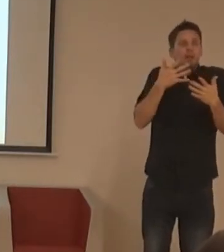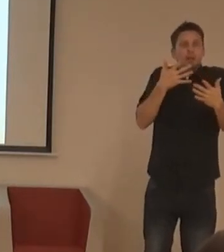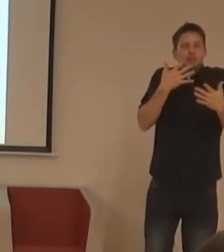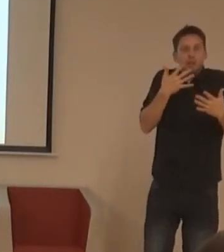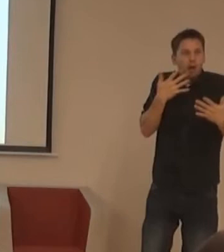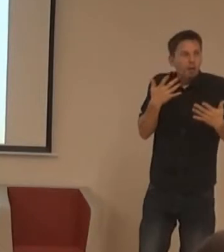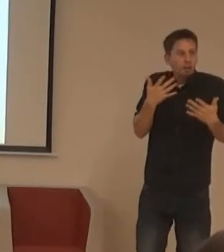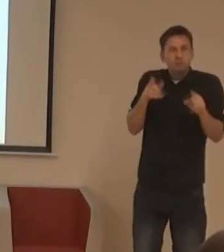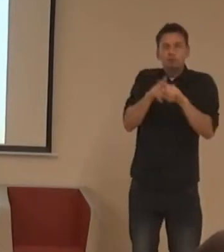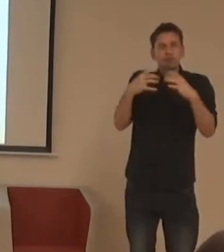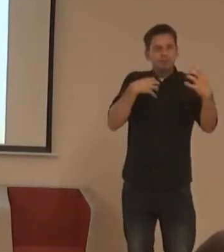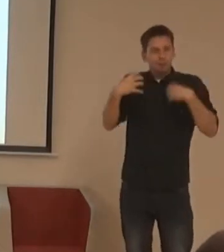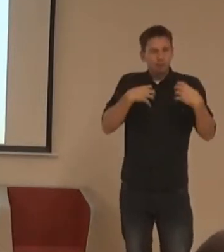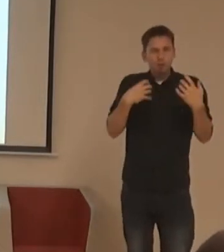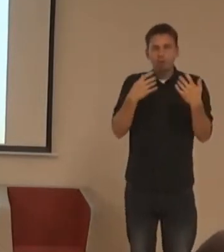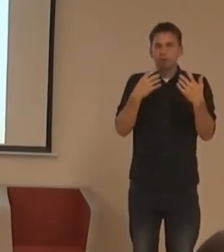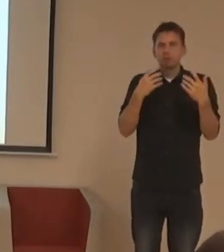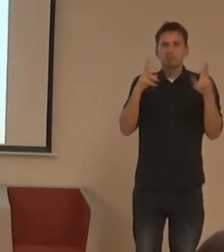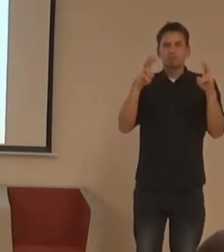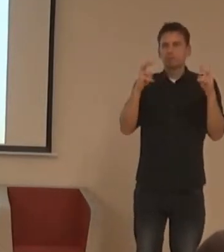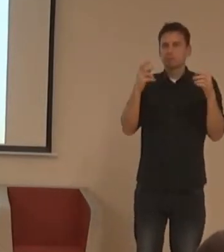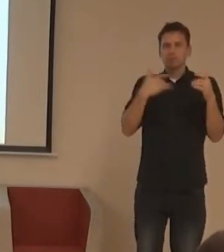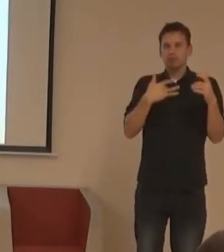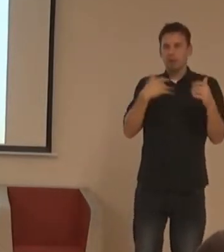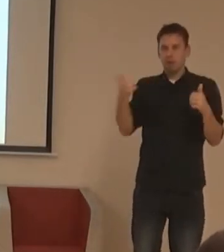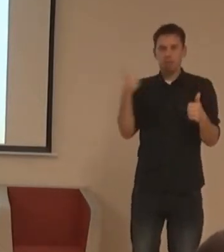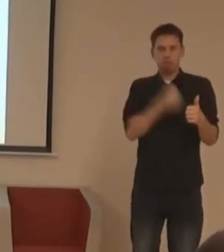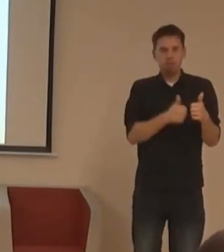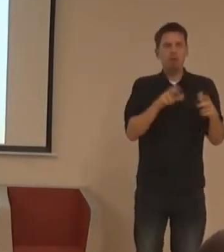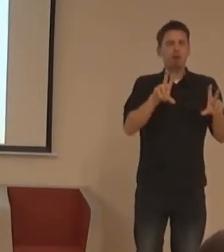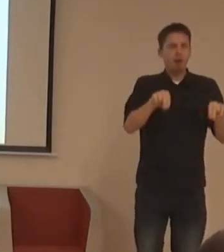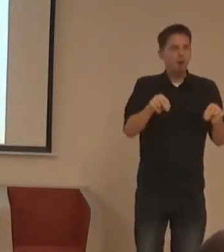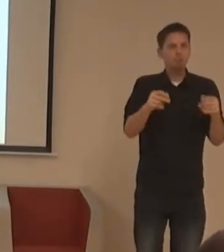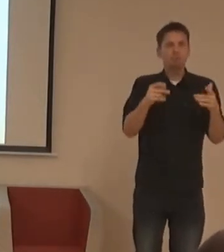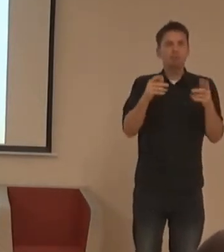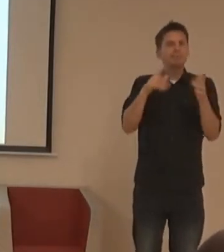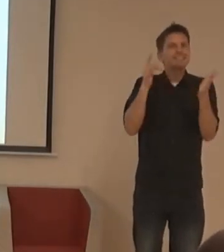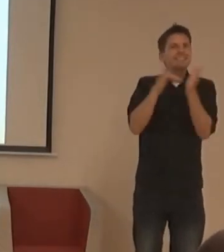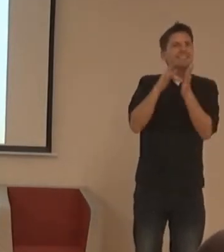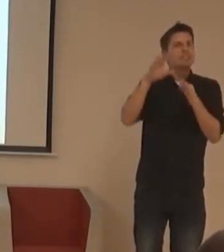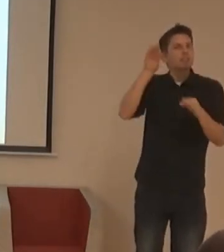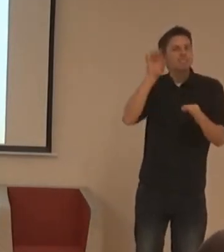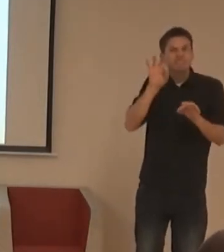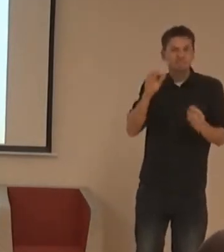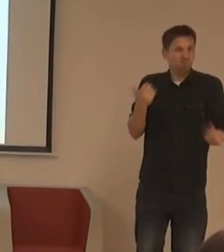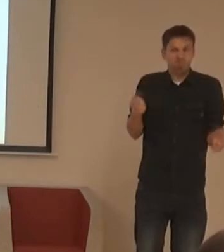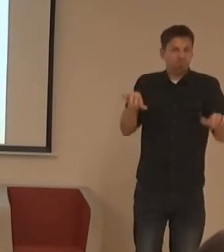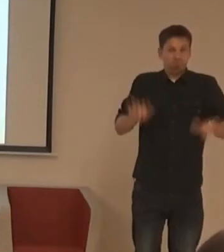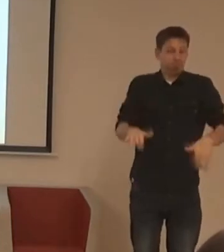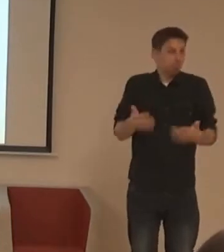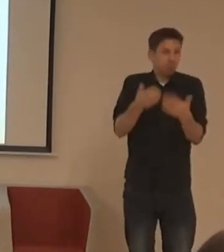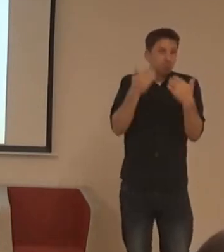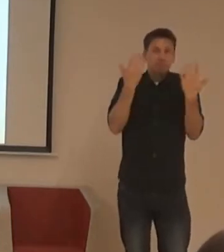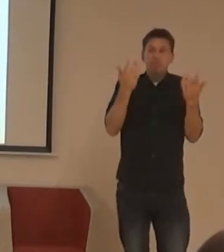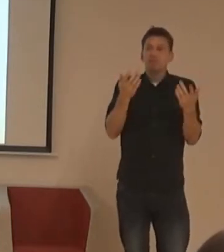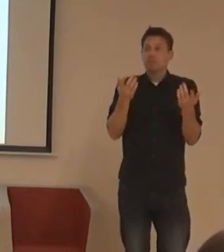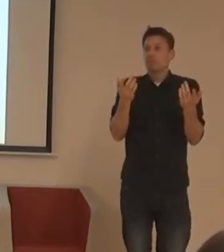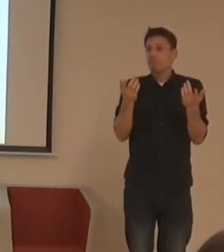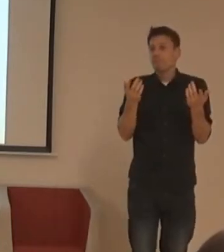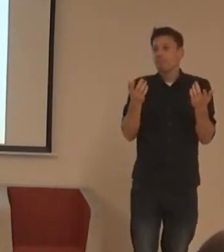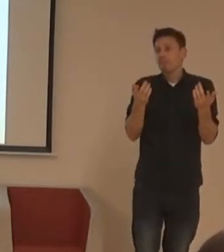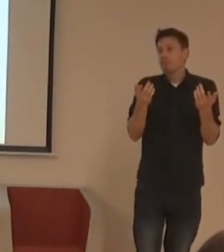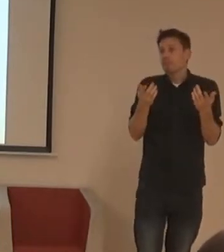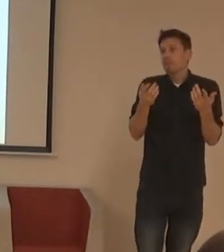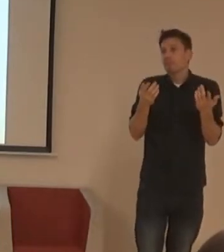posadit, jak to zprávořit, prostě nefungují. A mění to jenom kin, který mám zatím